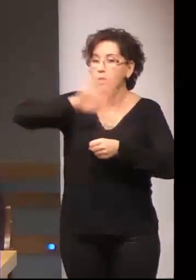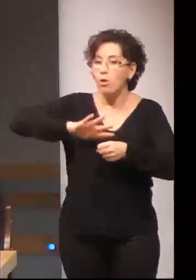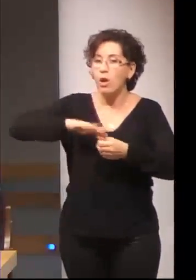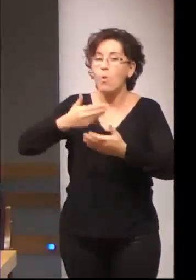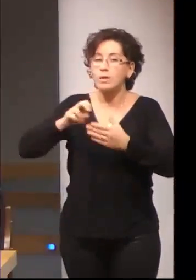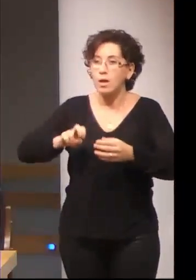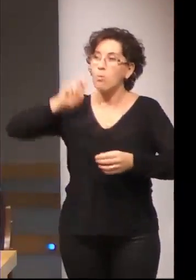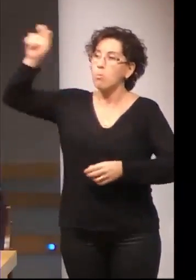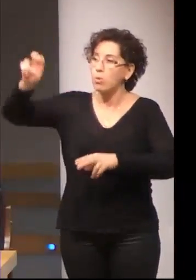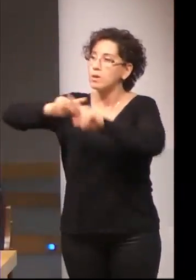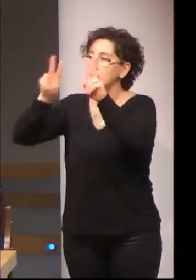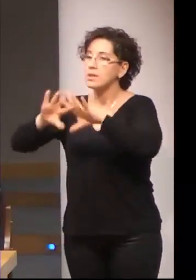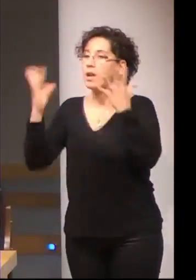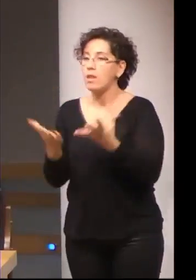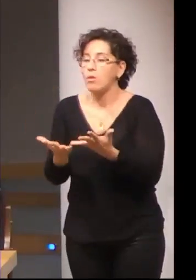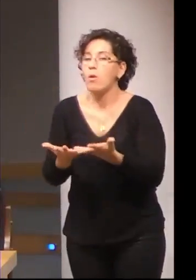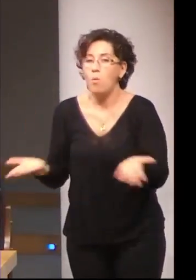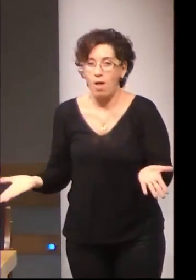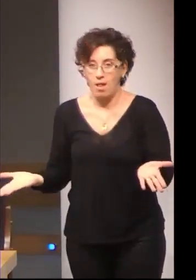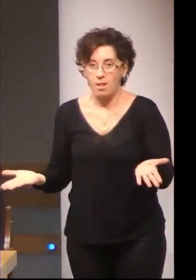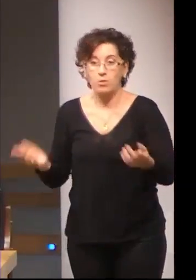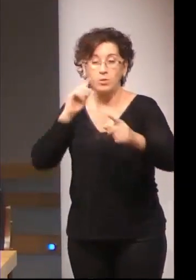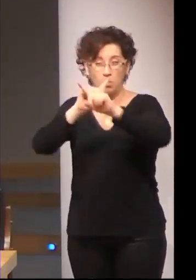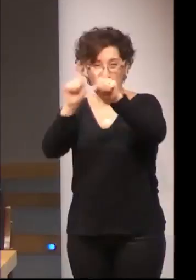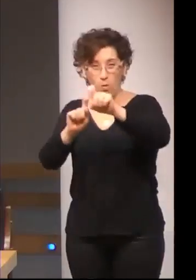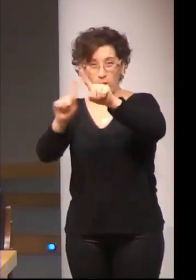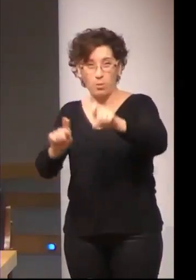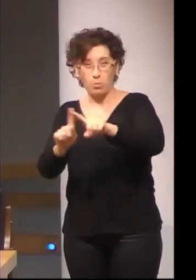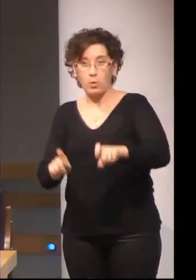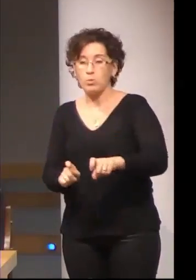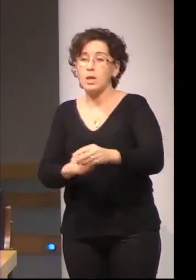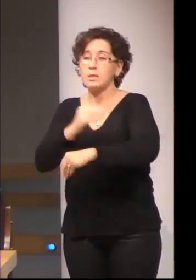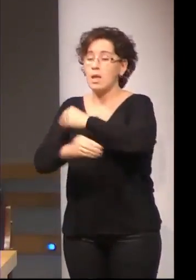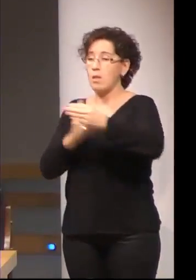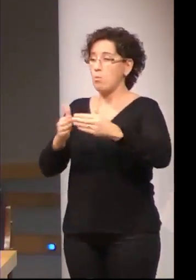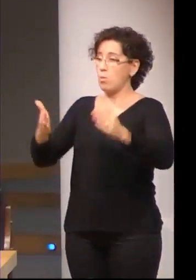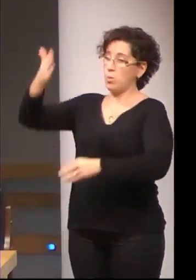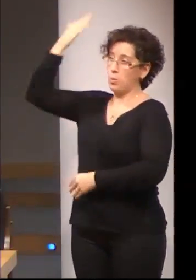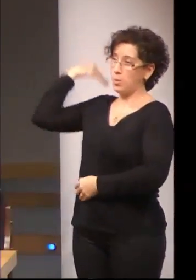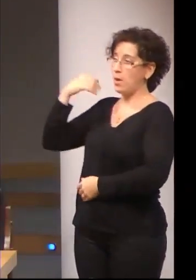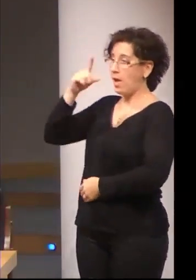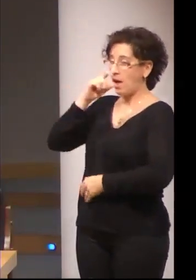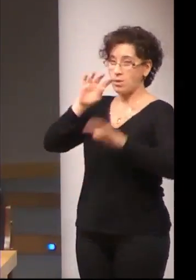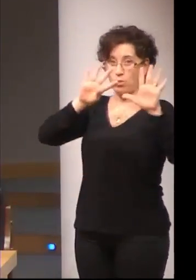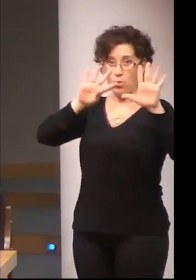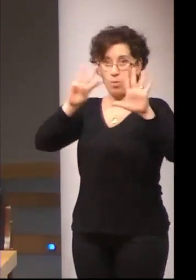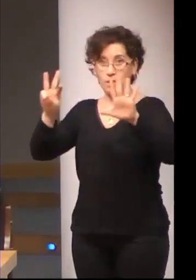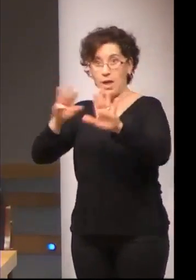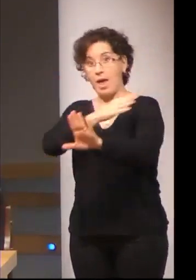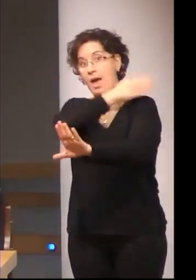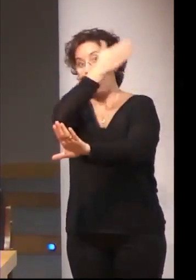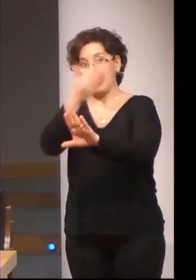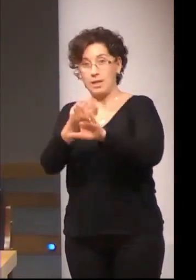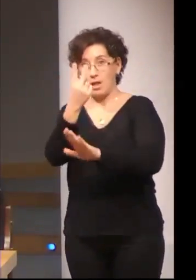La muestra fue realmente un histórico desde el 98, primera promoción al 2000. Se